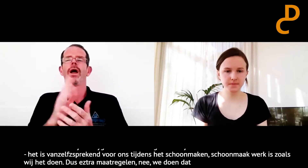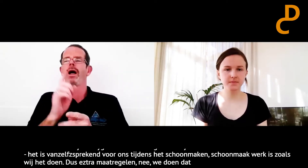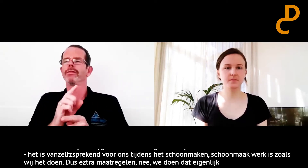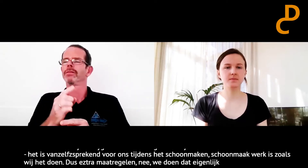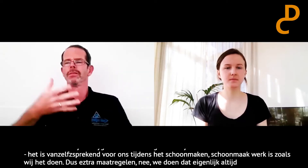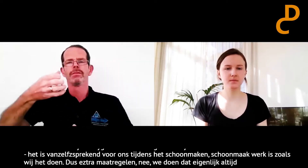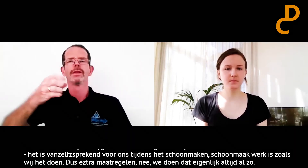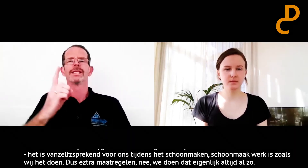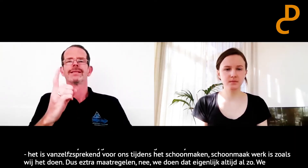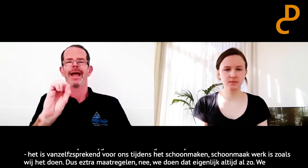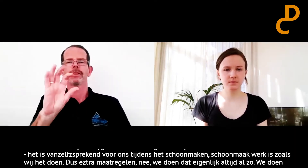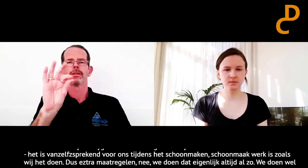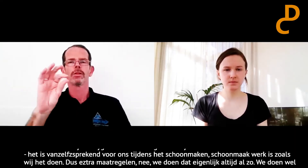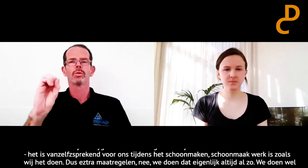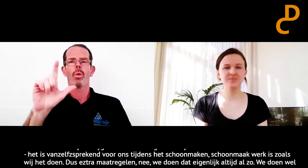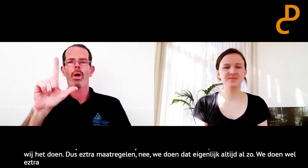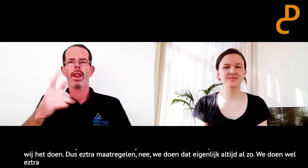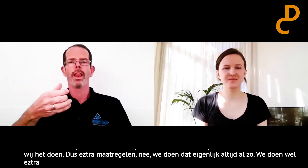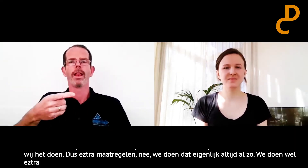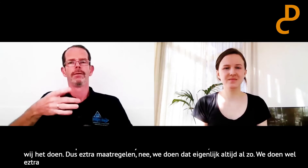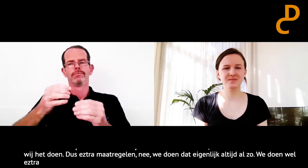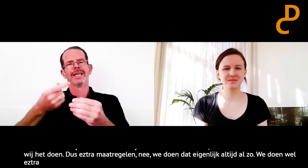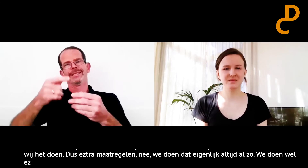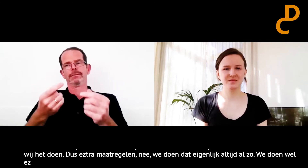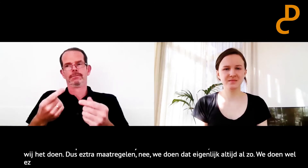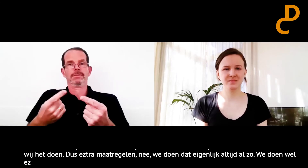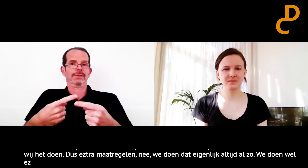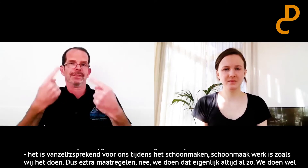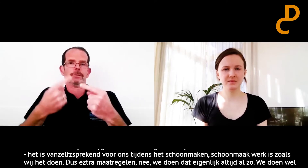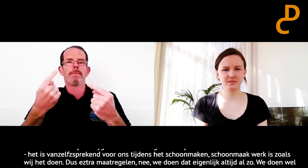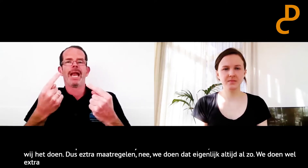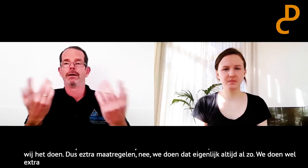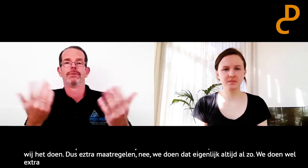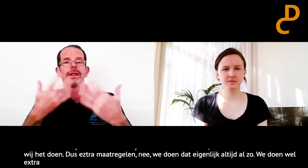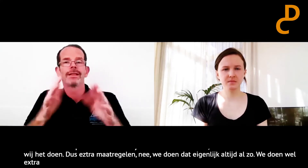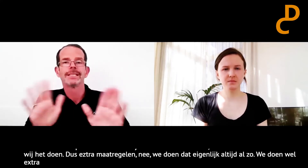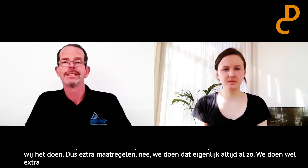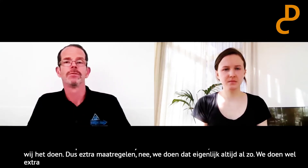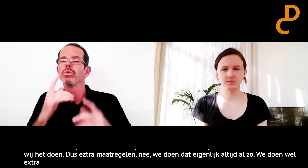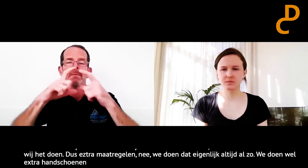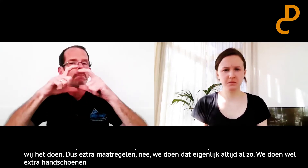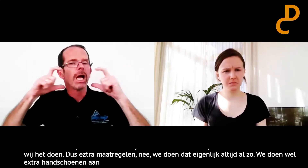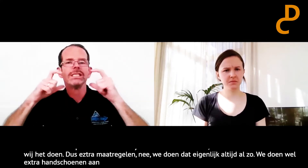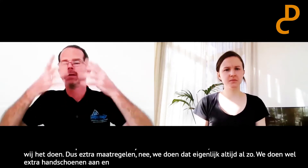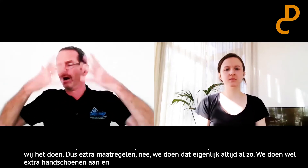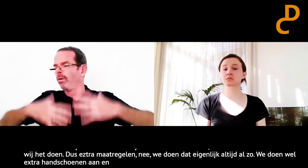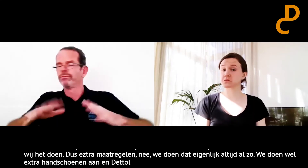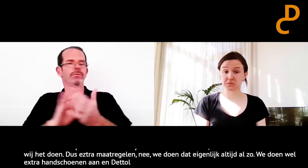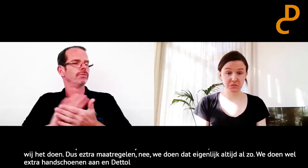handschoenen aan. En dettel gebruiken we nu wel ietsje meer. Maar voor de rest niet. Nee, we hebben ook geen